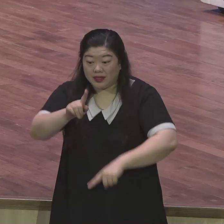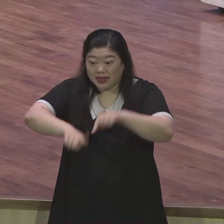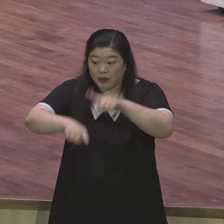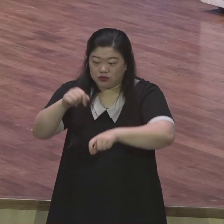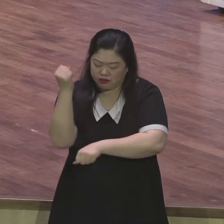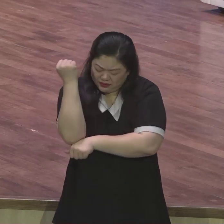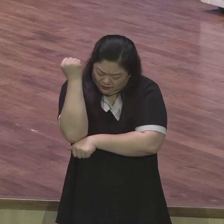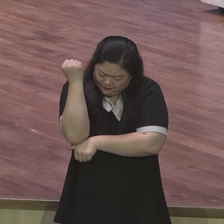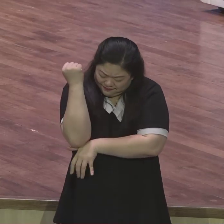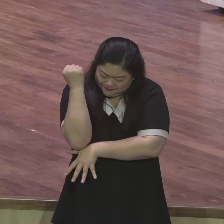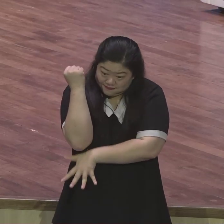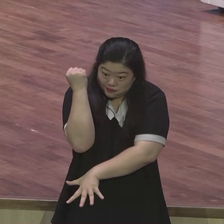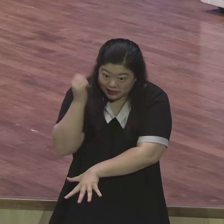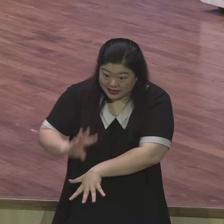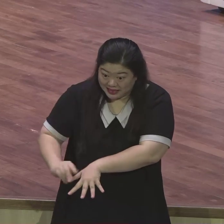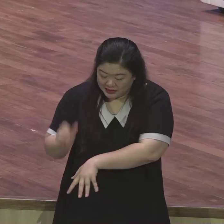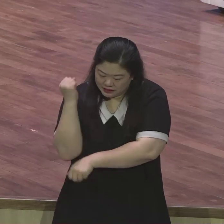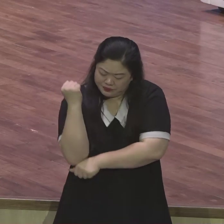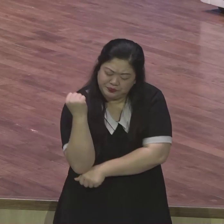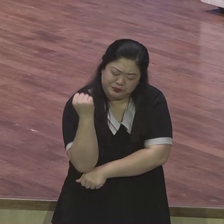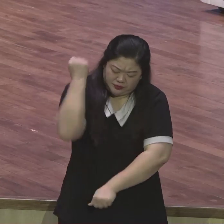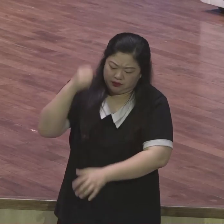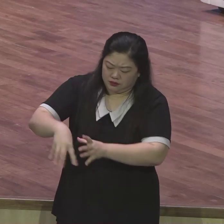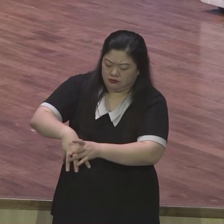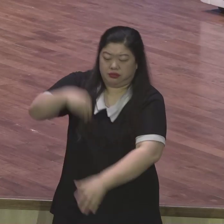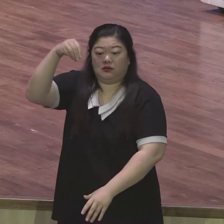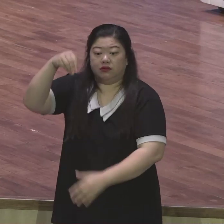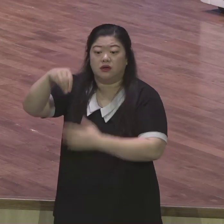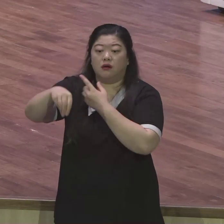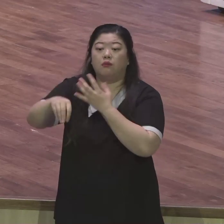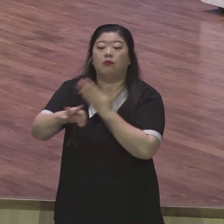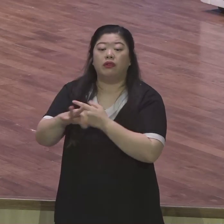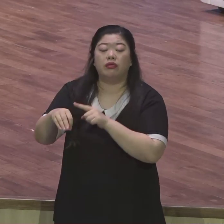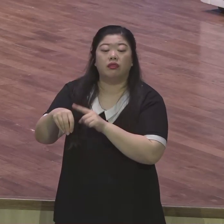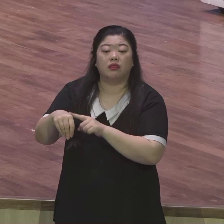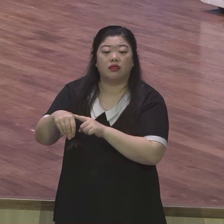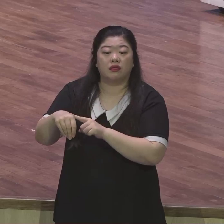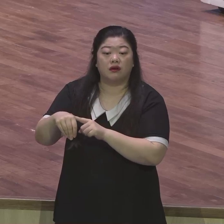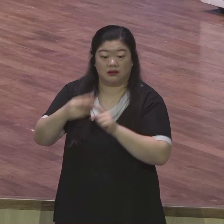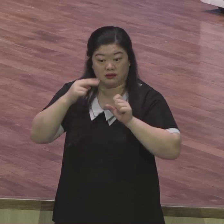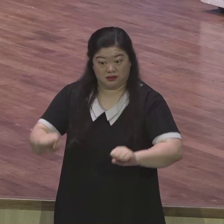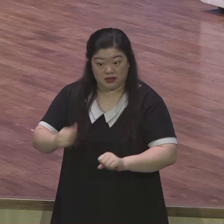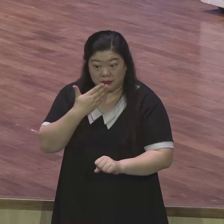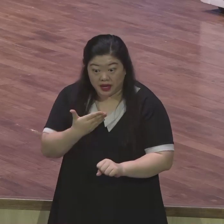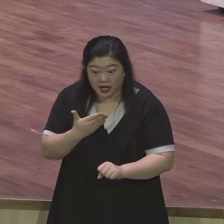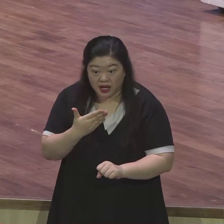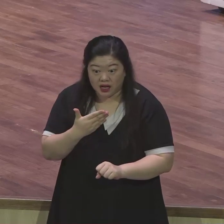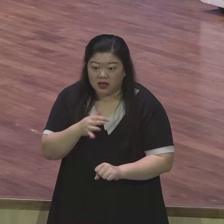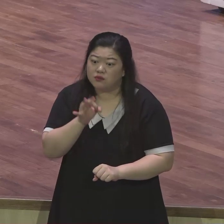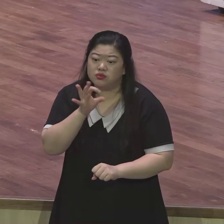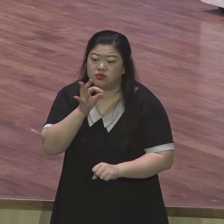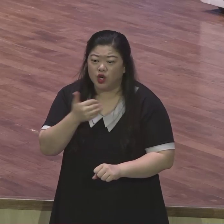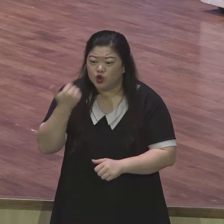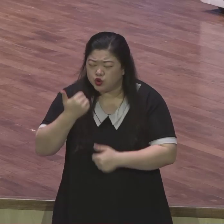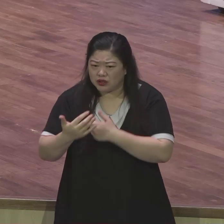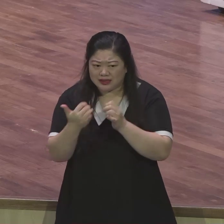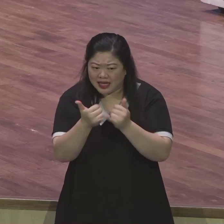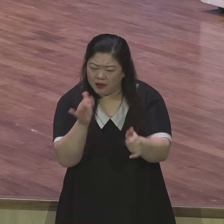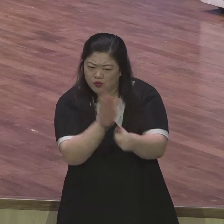뿌리 뽑힌 나무는 절대 스스로 뿌리를 다시 내릴 수 없어요 누군가가 도와줘야 돼요 누군가가 심겨줘야 돼요 뿌리 뽑힌